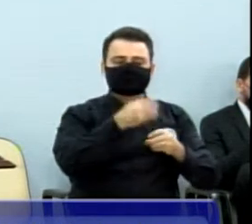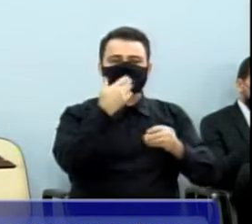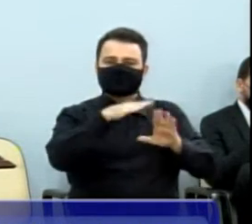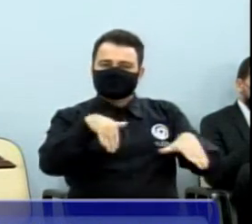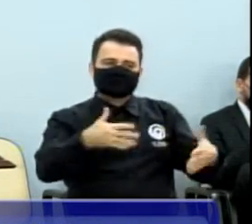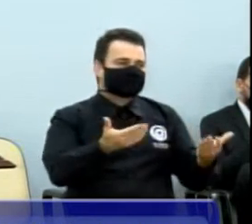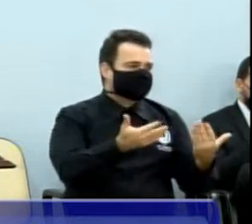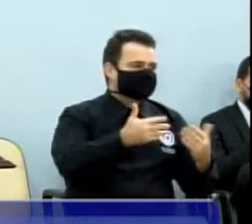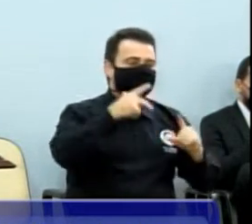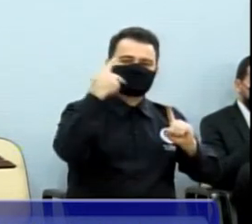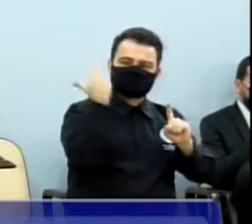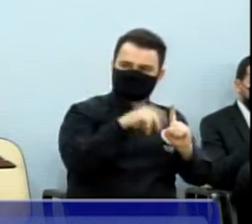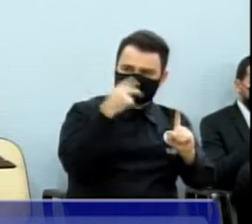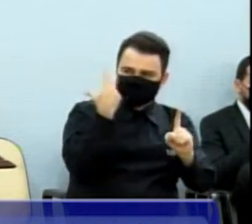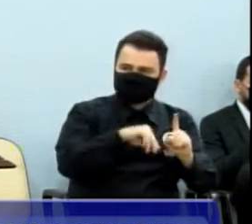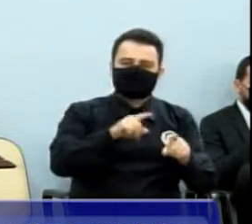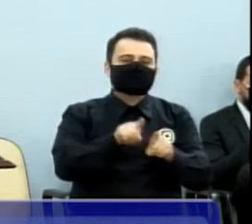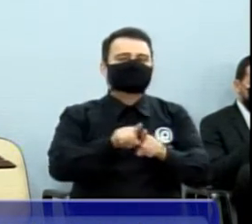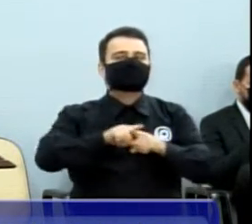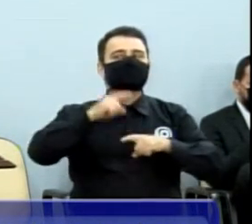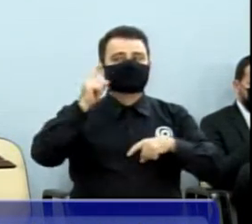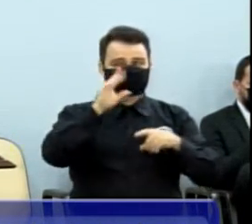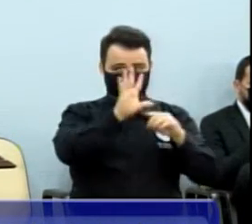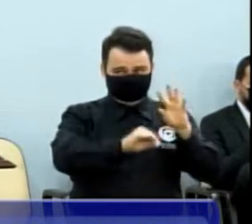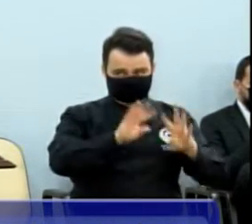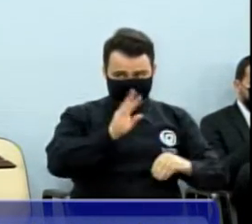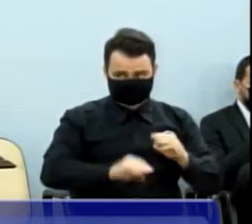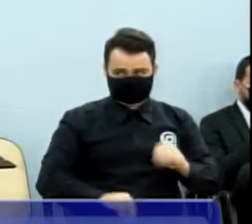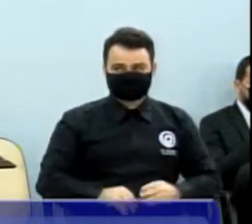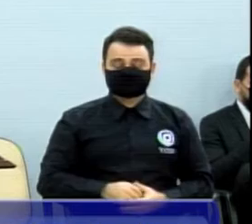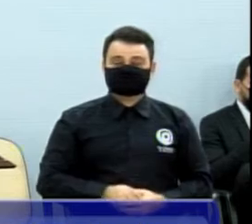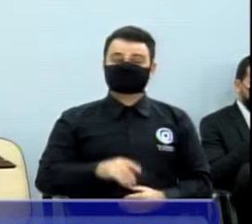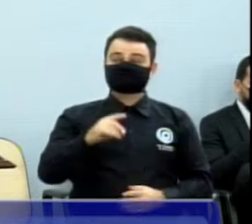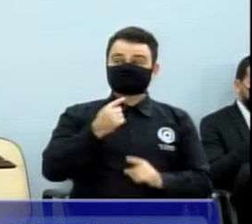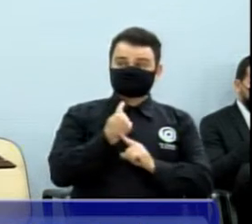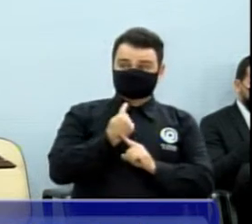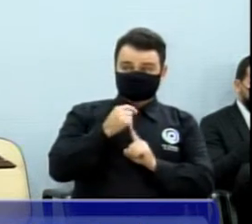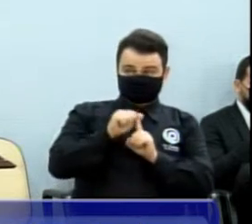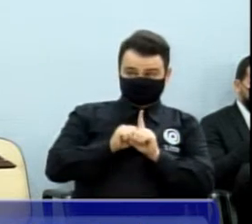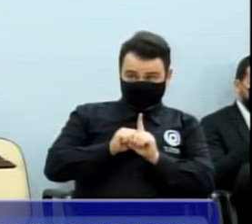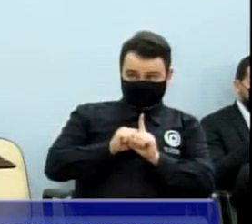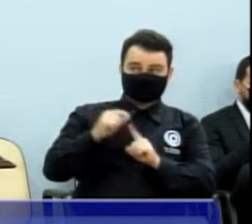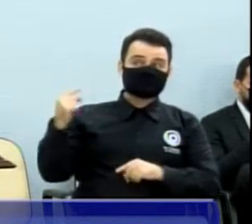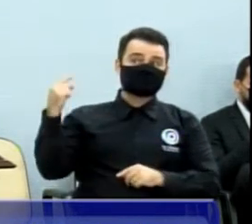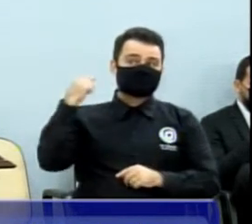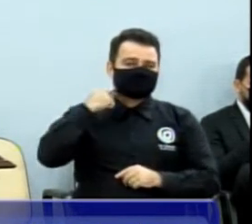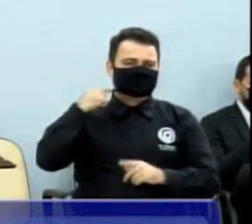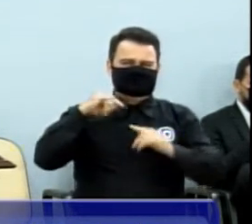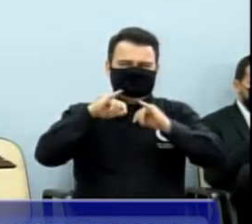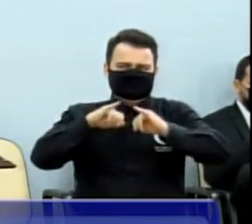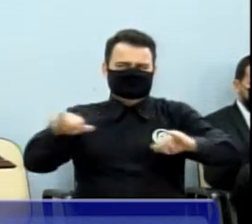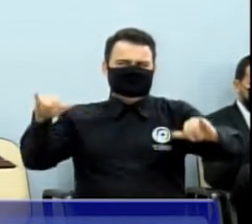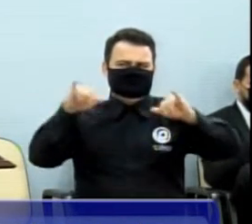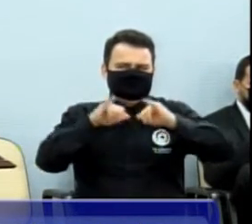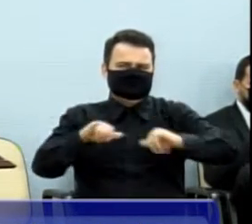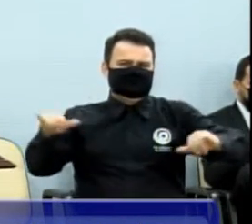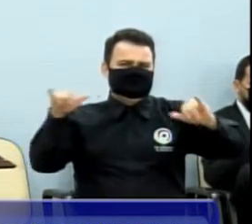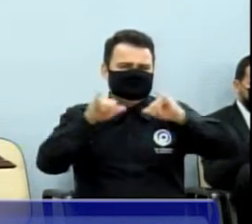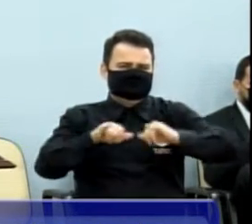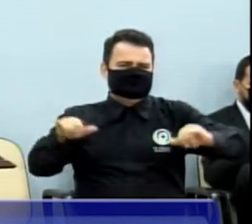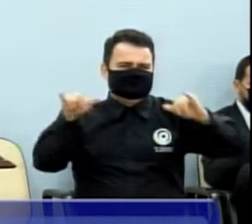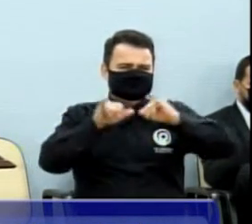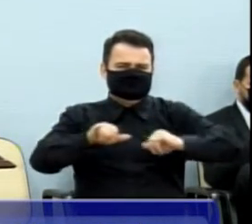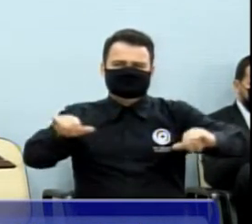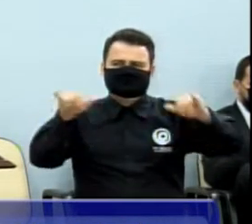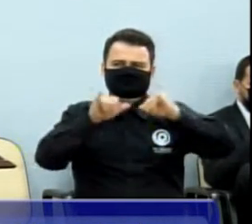adolescente. E nesse último mês de maio o que eu mais fiz foi falar sobre essa temática, sobre esse assunto que nunca